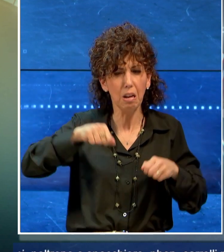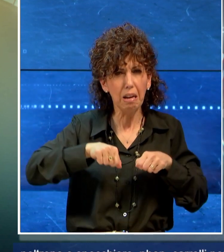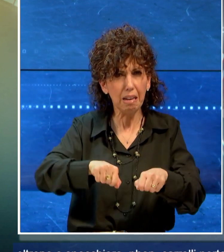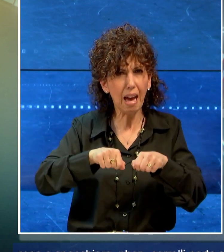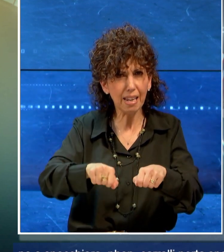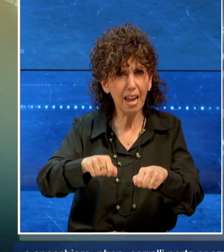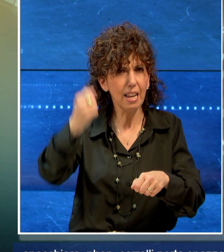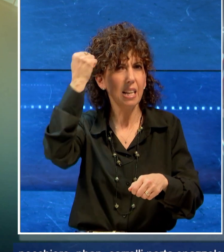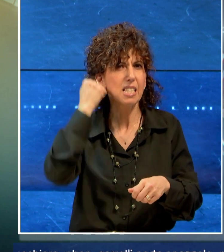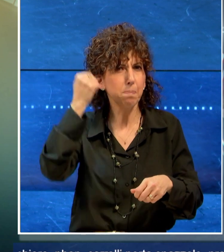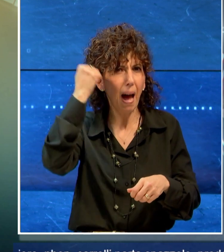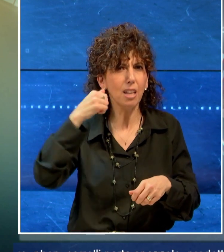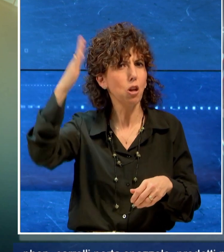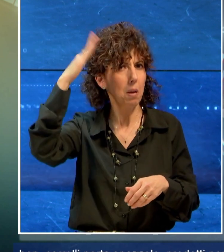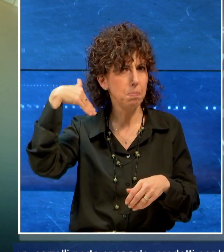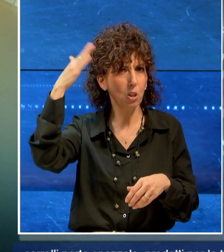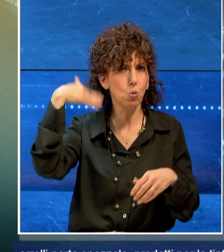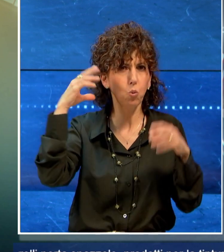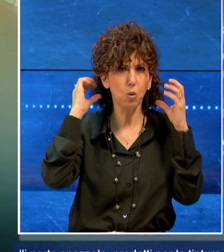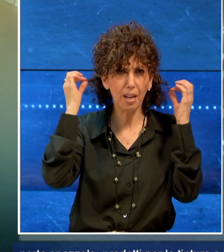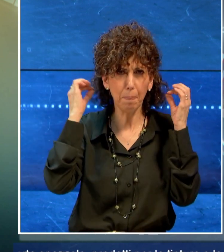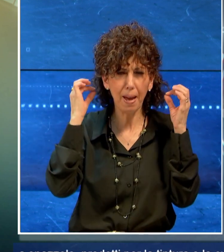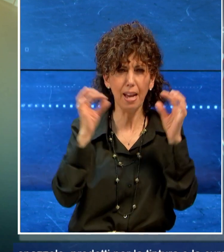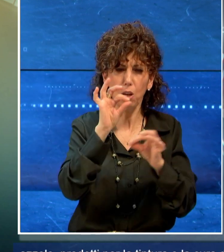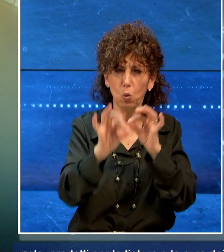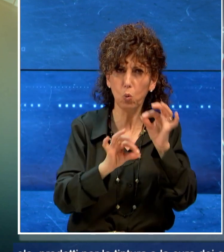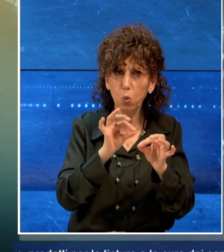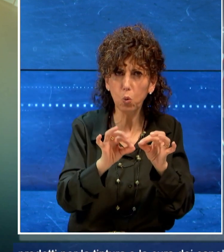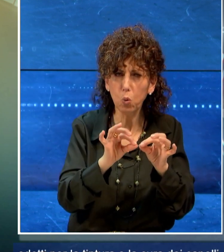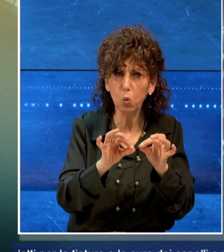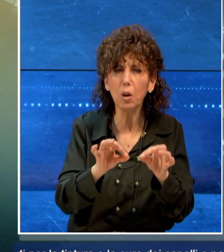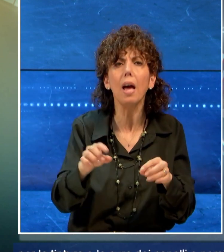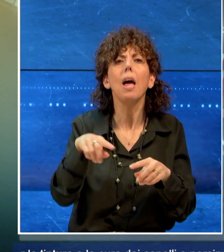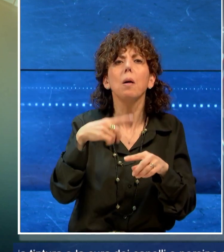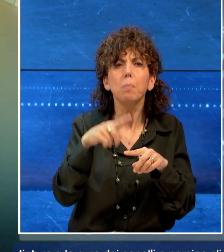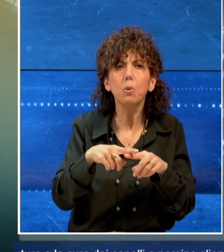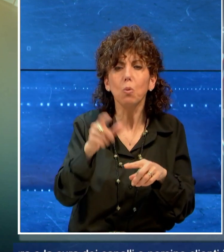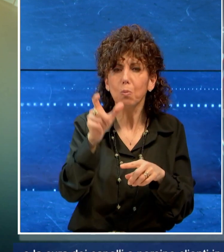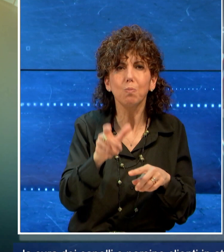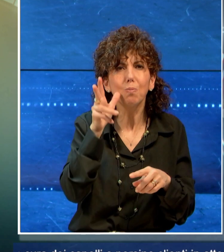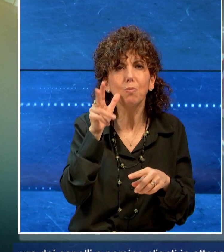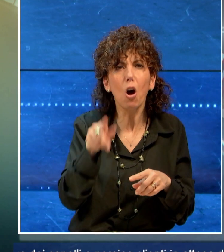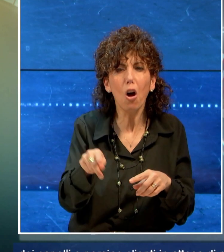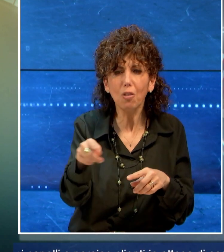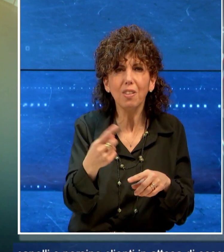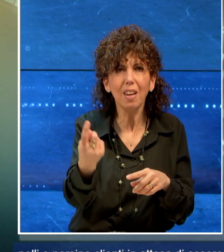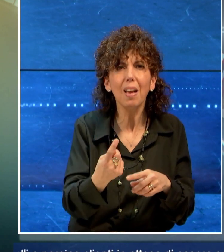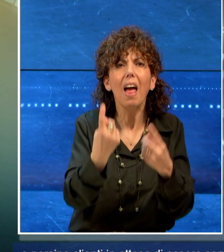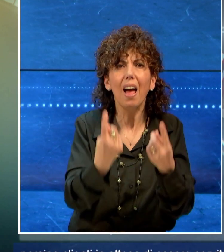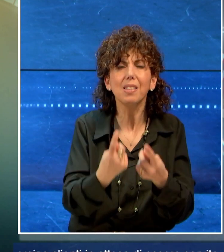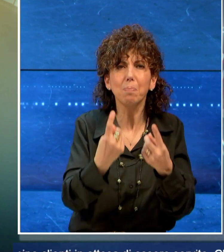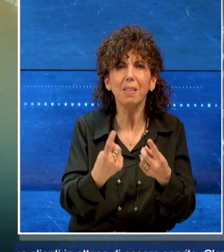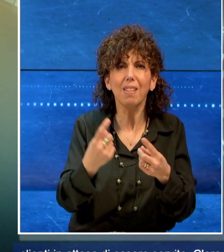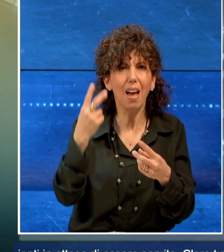per la tintura e la cura dei capelli e persino clienti in attesa di